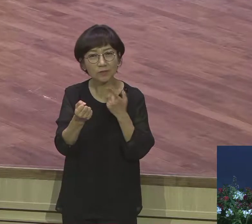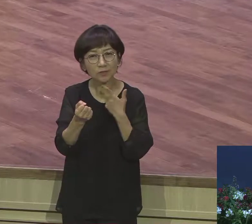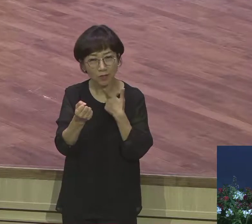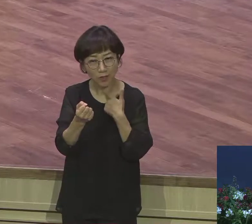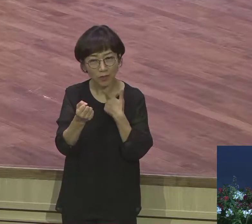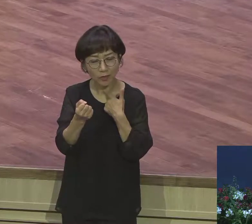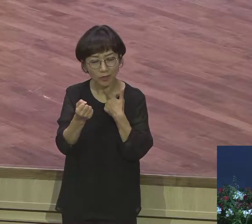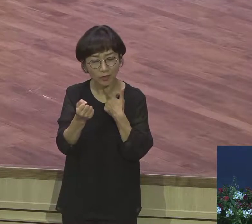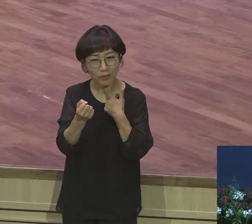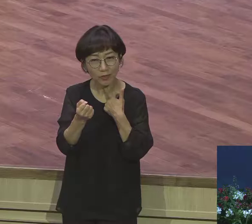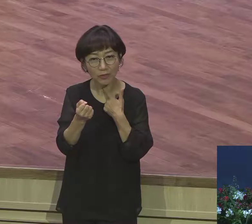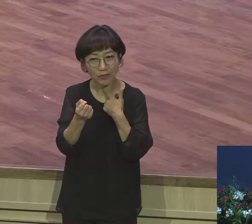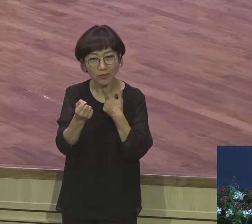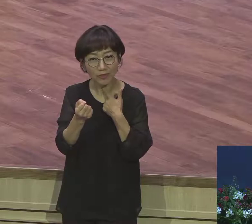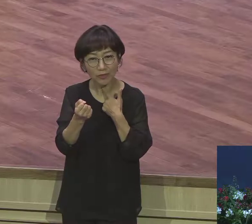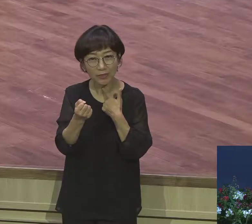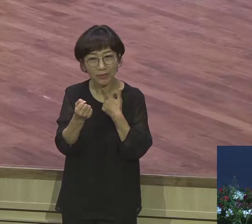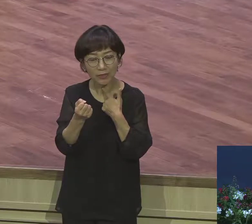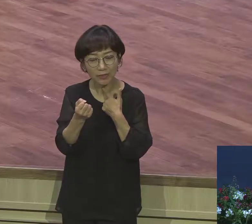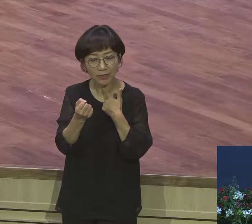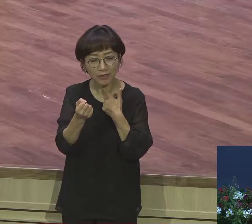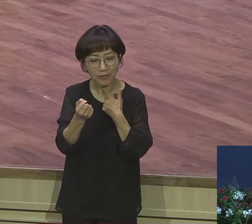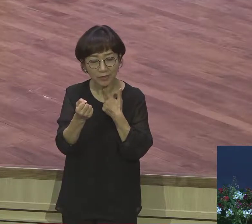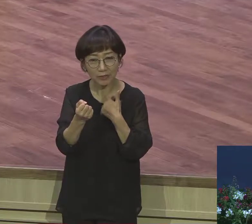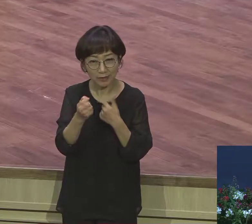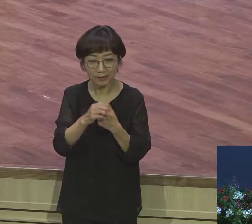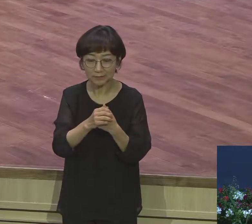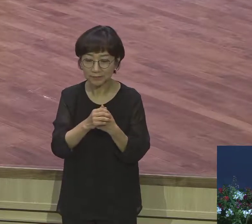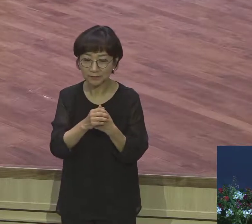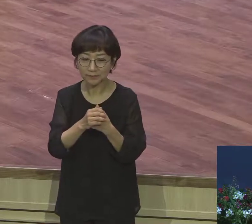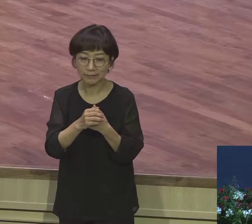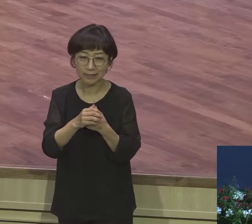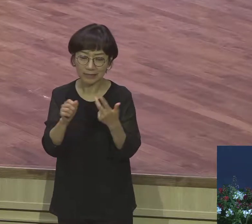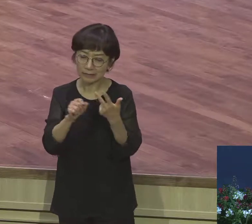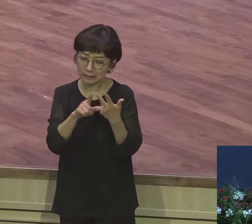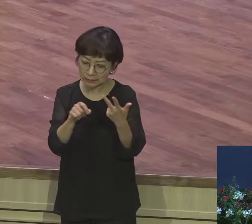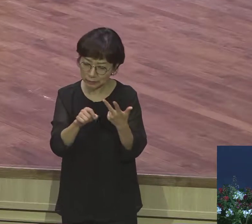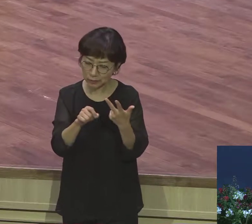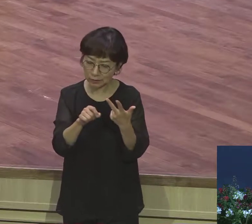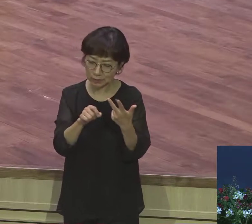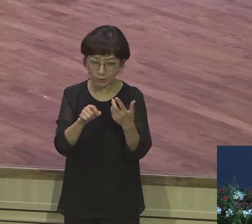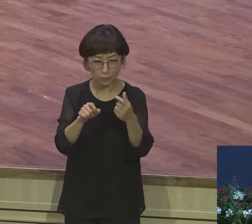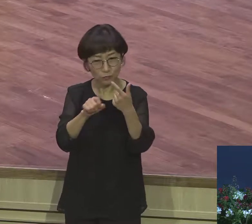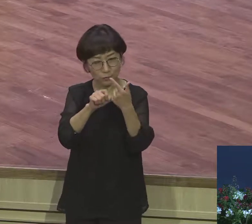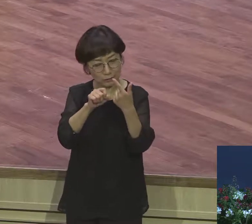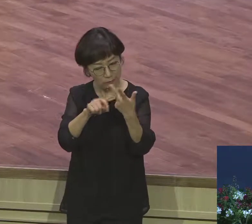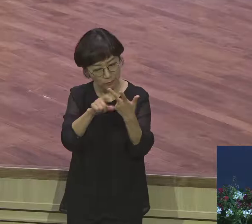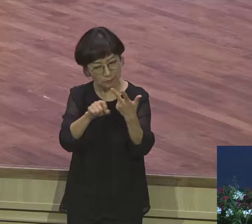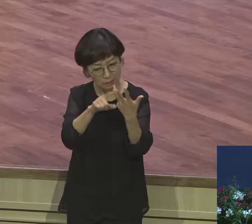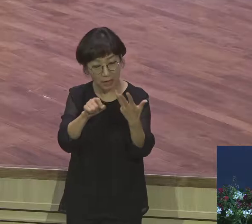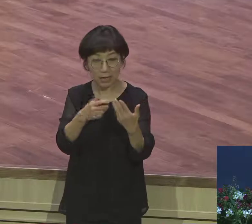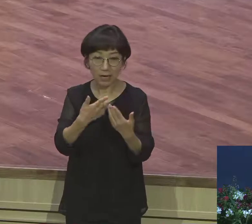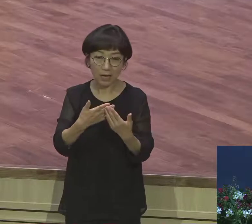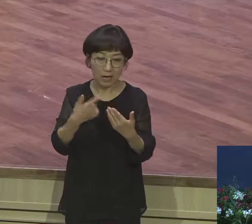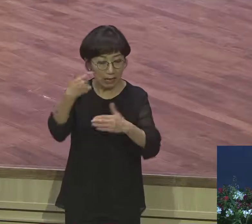이상하게 말해요 7월달 8월달 행사가 많잖아요 해외 가야지 미국 바르나트 가야지 미국 가야지 스케줄이 꽉 있다고